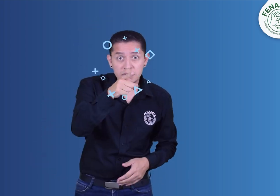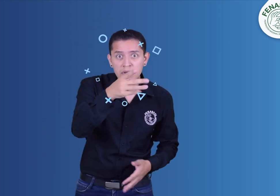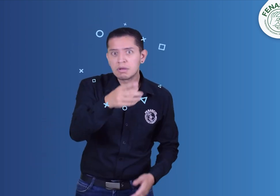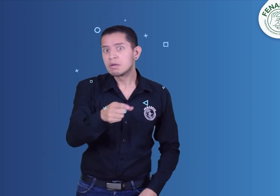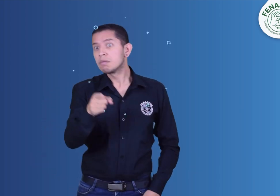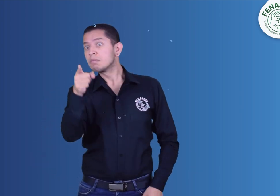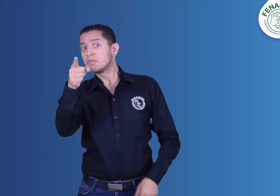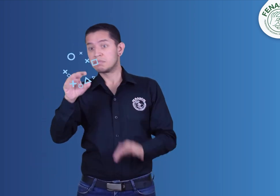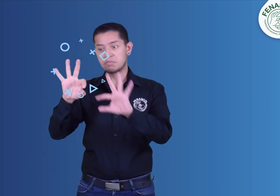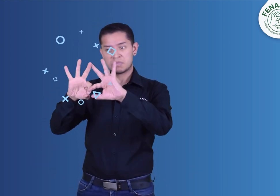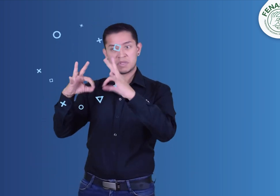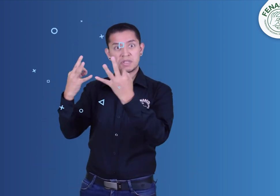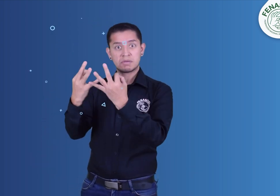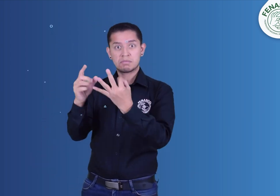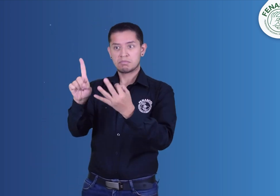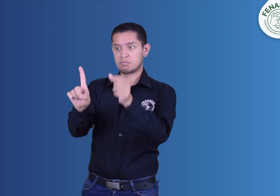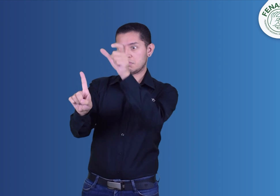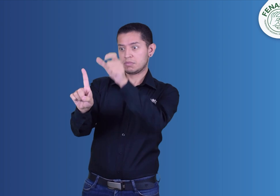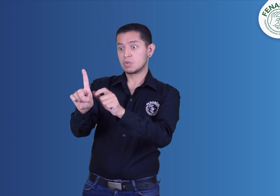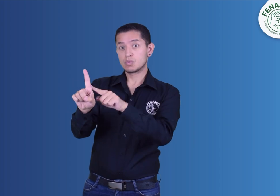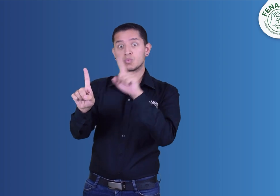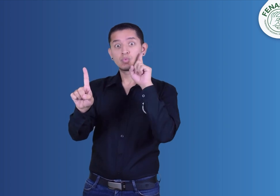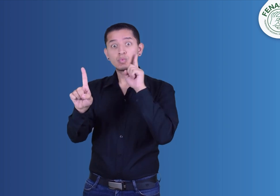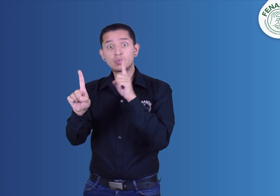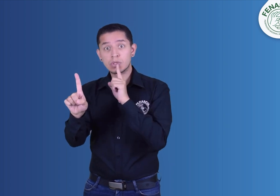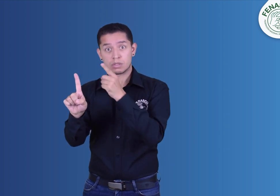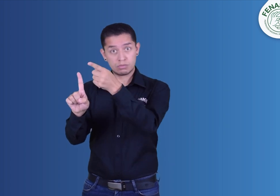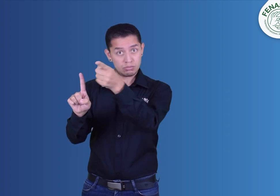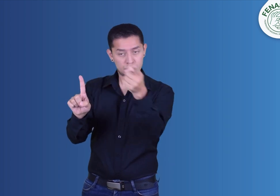familia hay una persona sorda. ¿Y estos materiales te sirven?